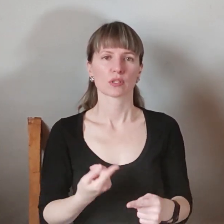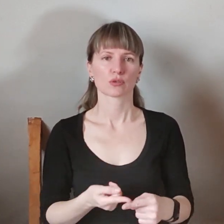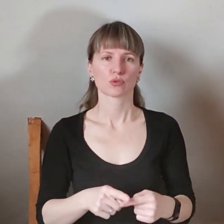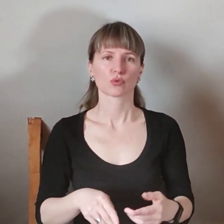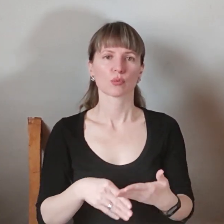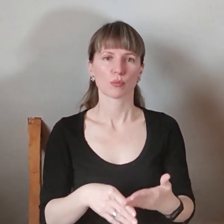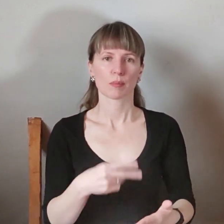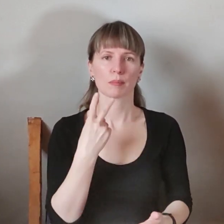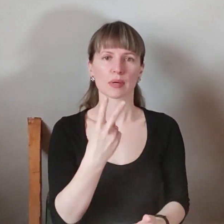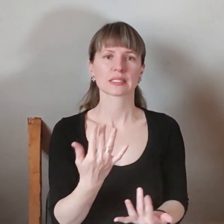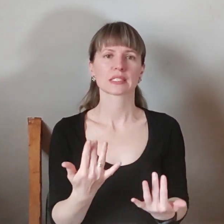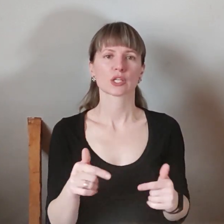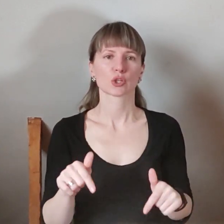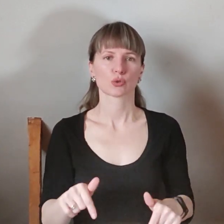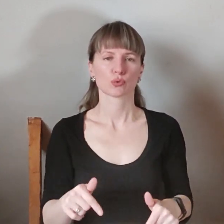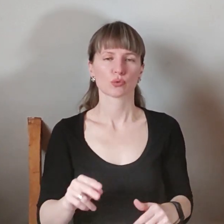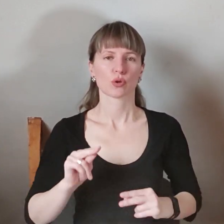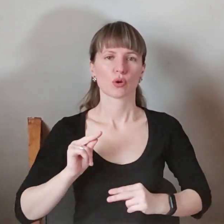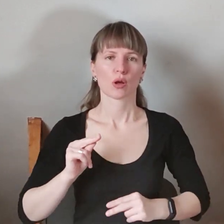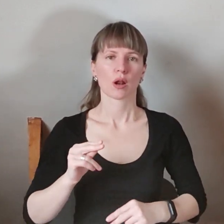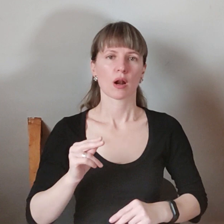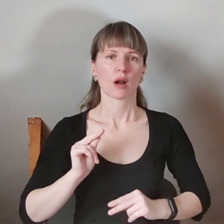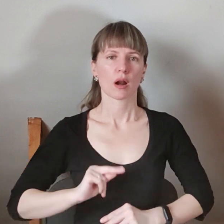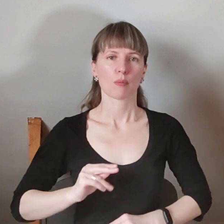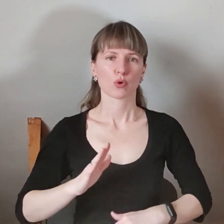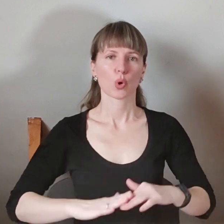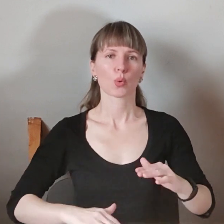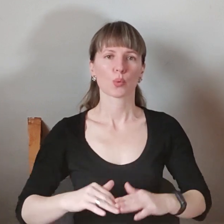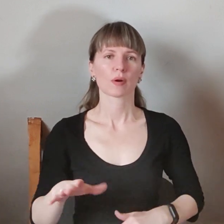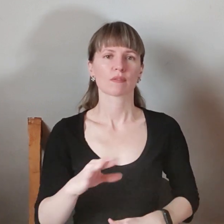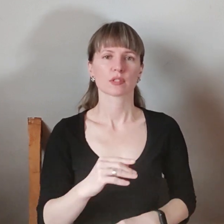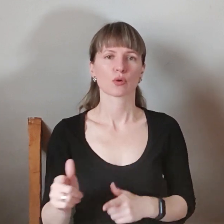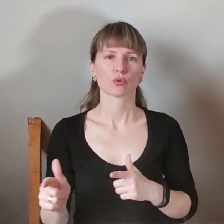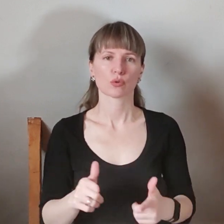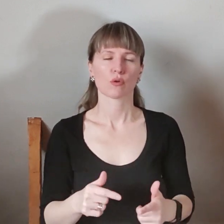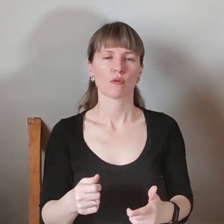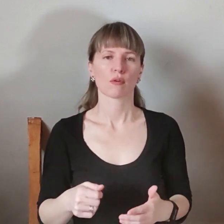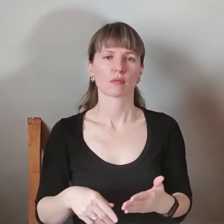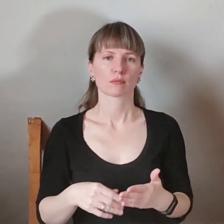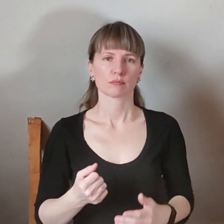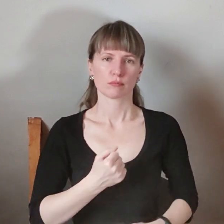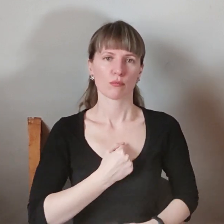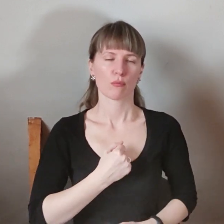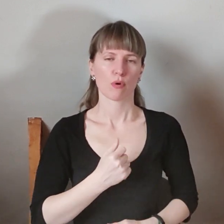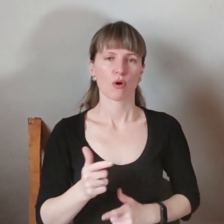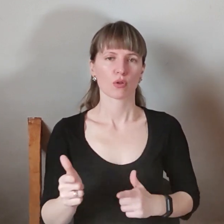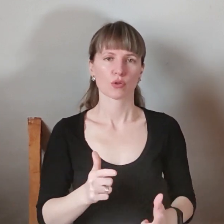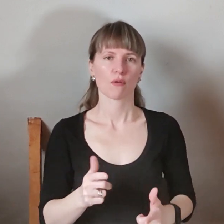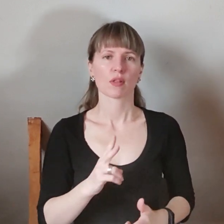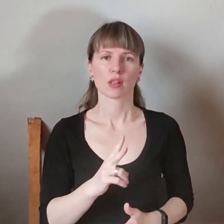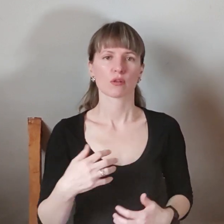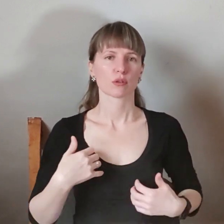бачите, скільки тут робочих друх, тобто, всі готові до бою, ніхто не всідує, все, що працює.